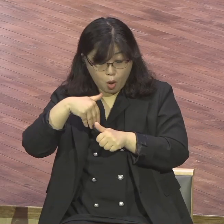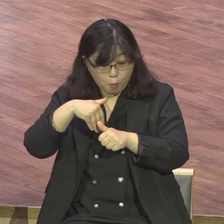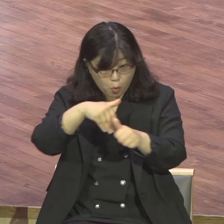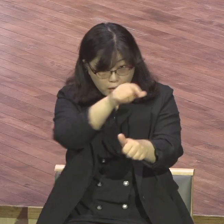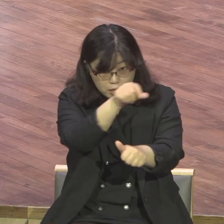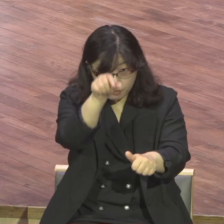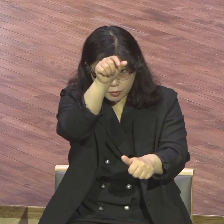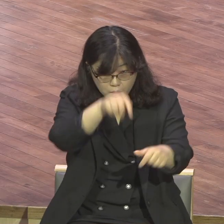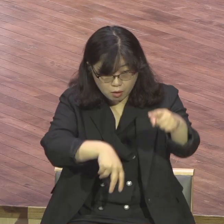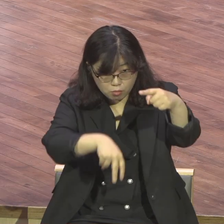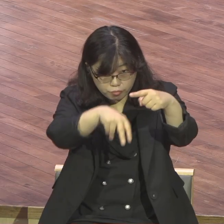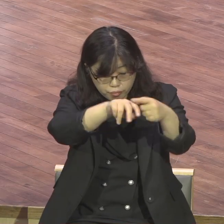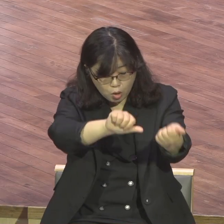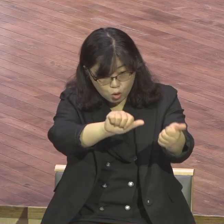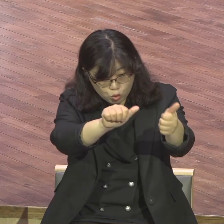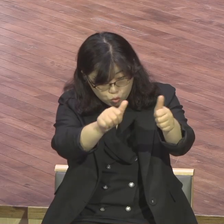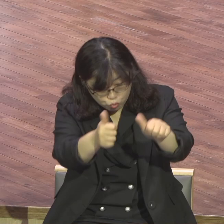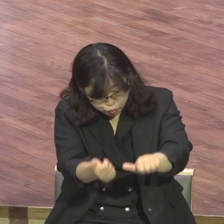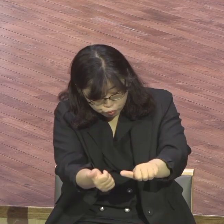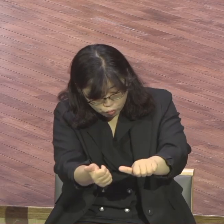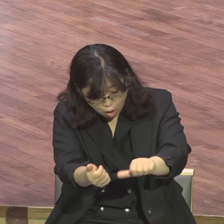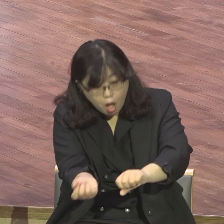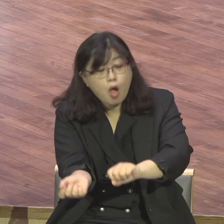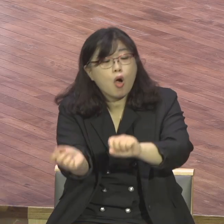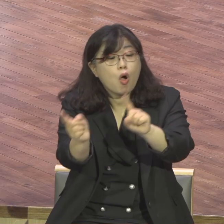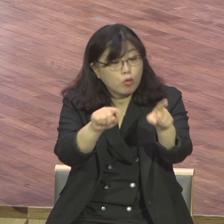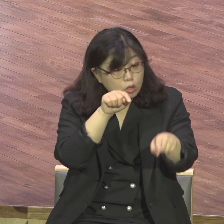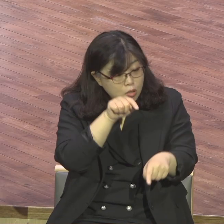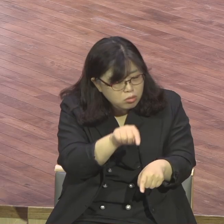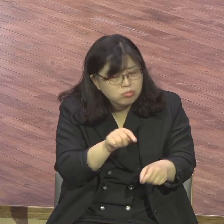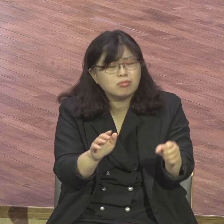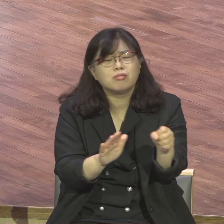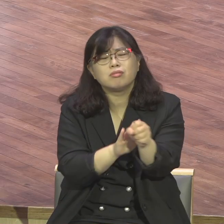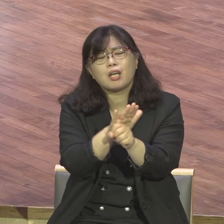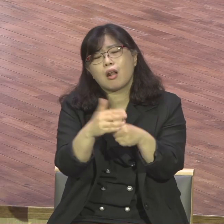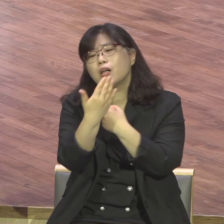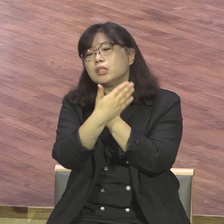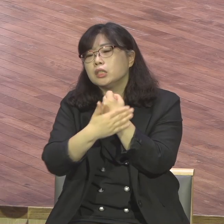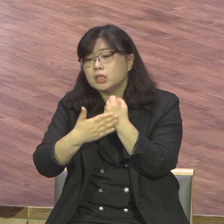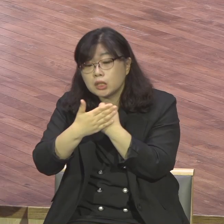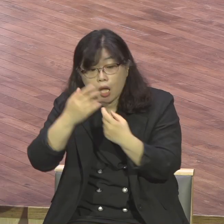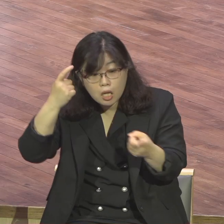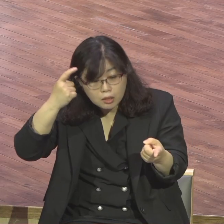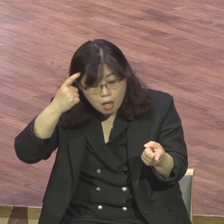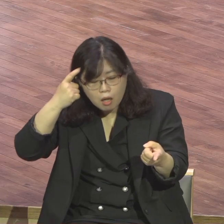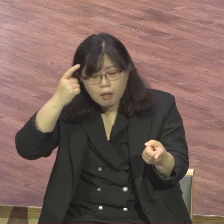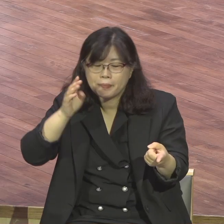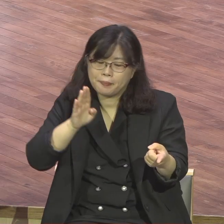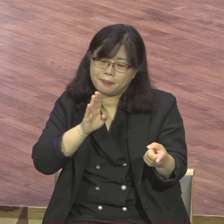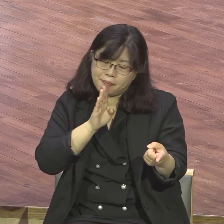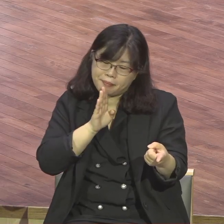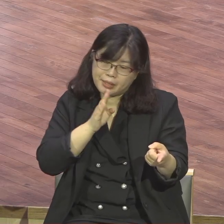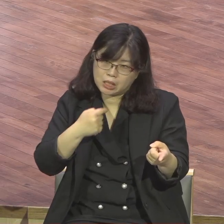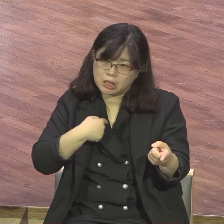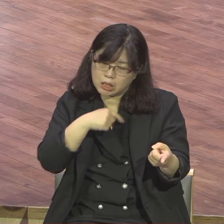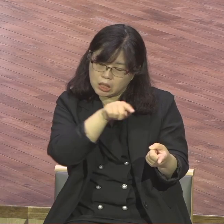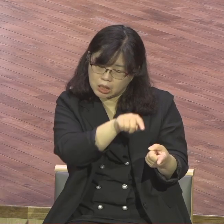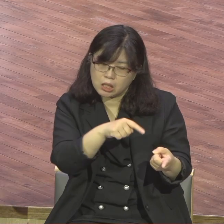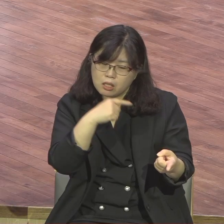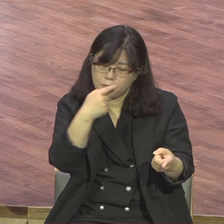사랑해주신 하나님의 놀라운 사랑과 그 은혜 생각한다면 내 삶의 모든 영역을 하나님이